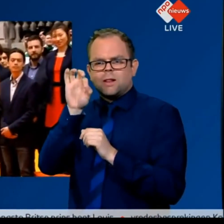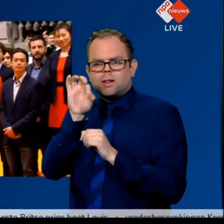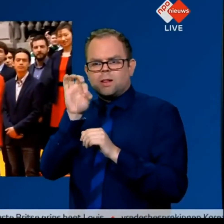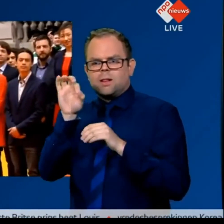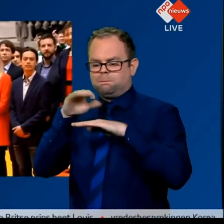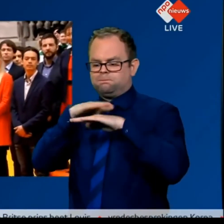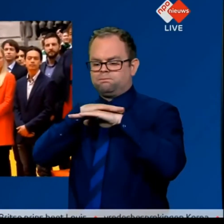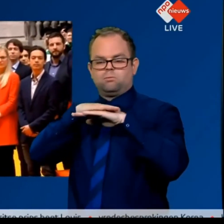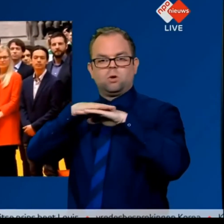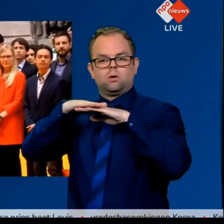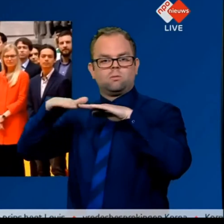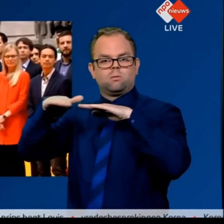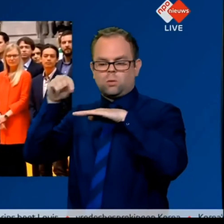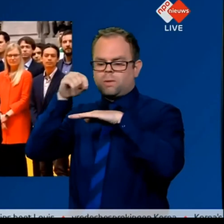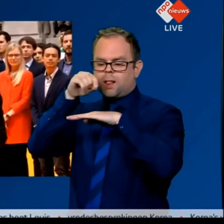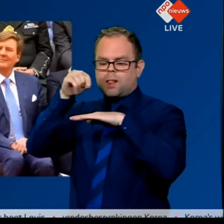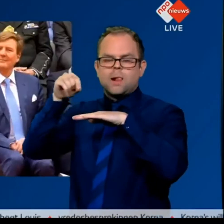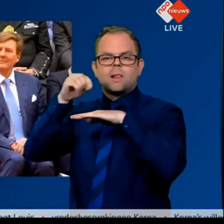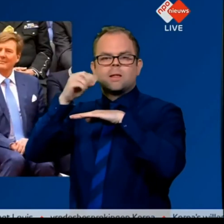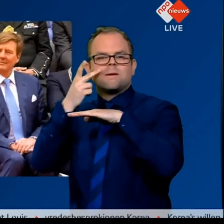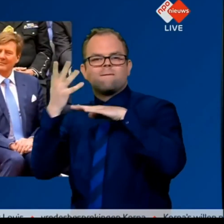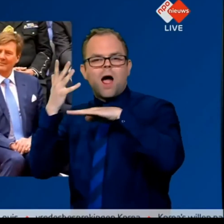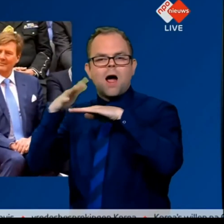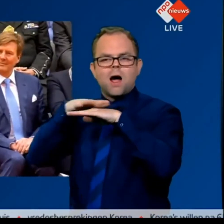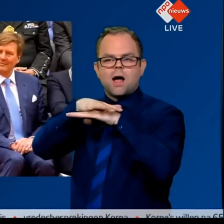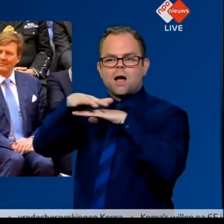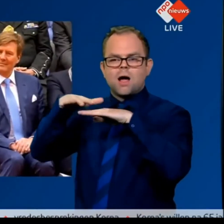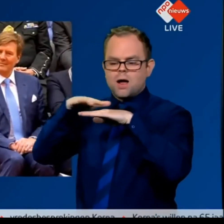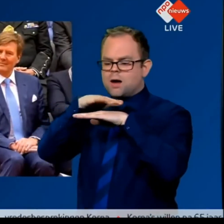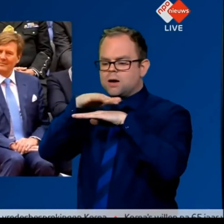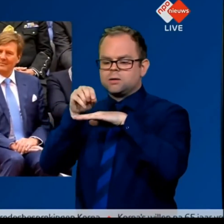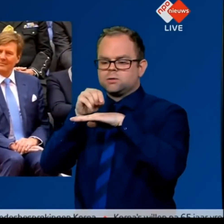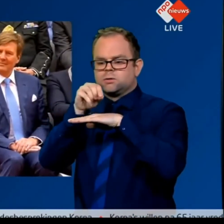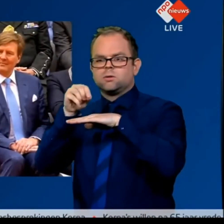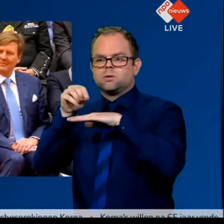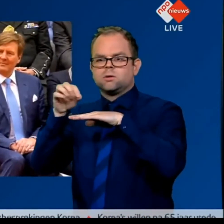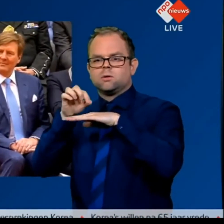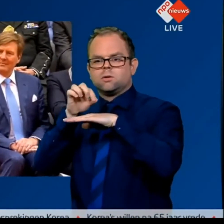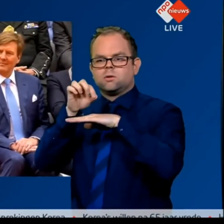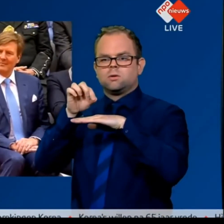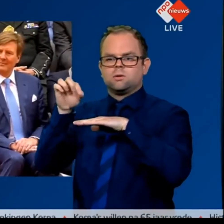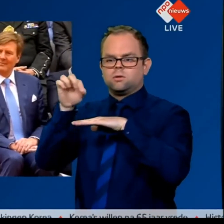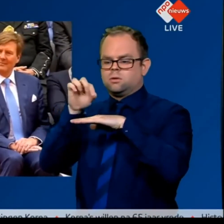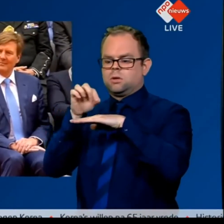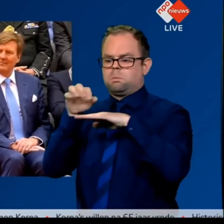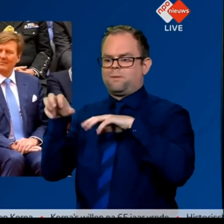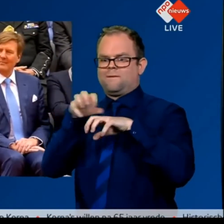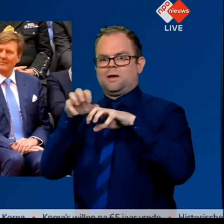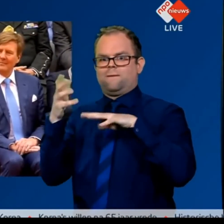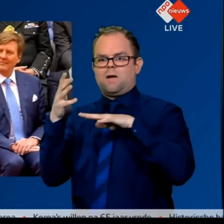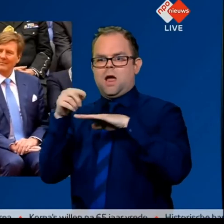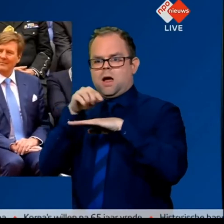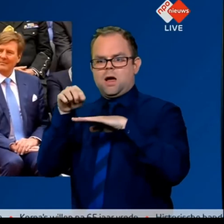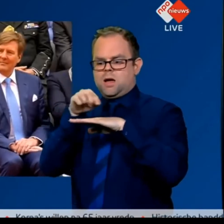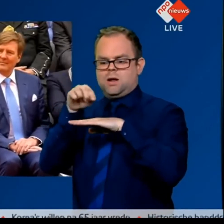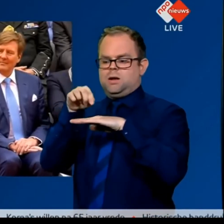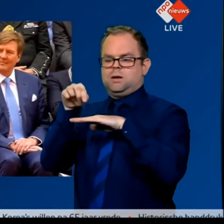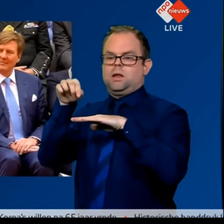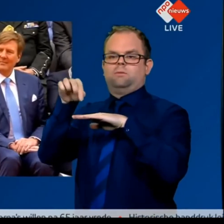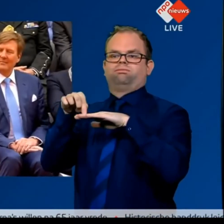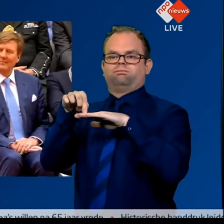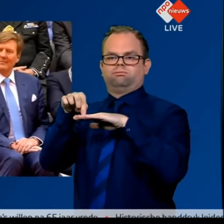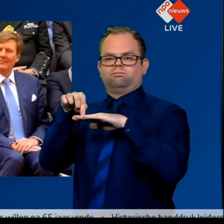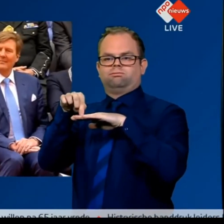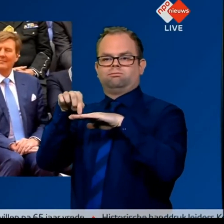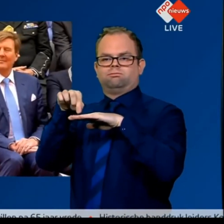motor is en waar die naartoe beweegt. Nu maken we in het lab niet alleen nano-autotjes. We synthetiseren ook